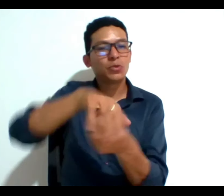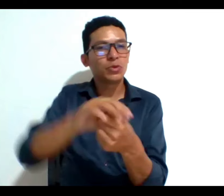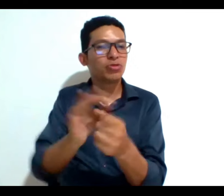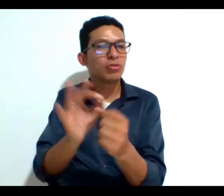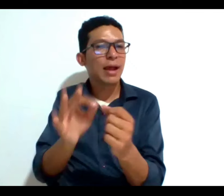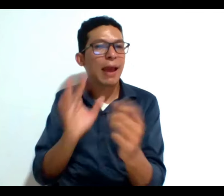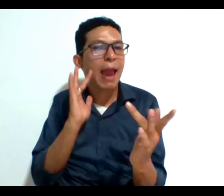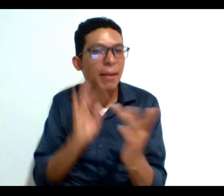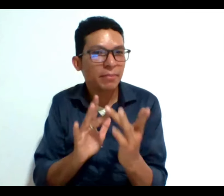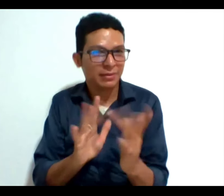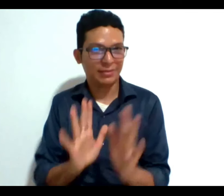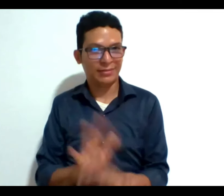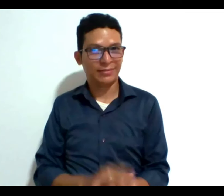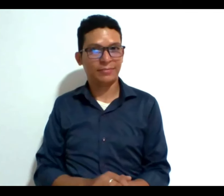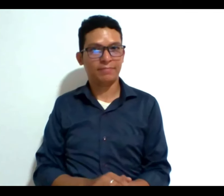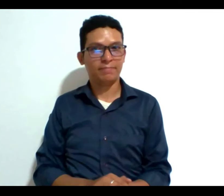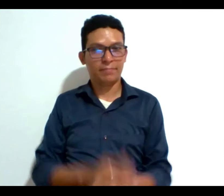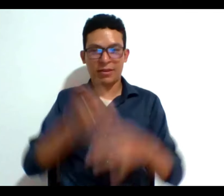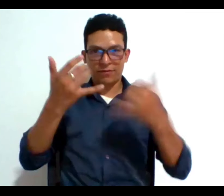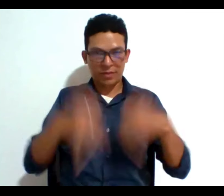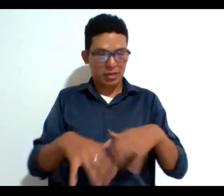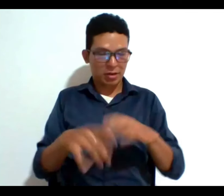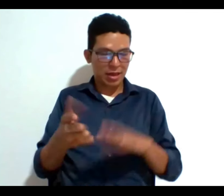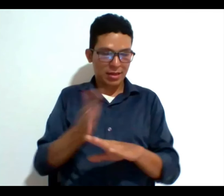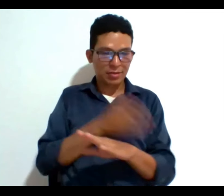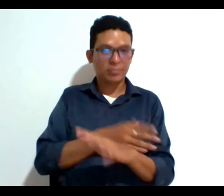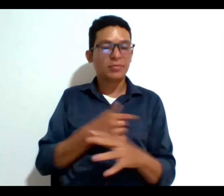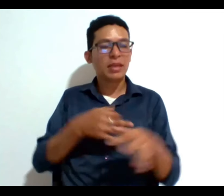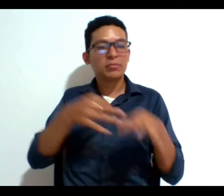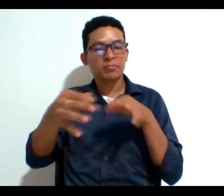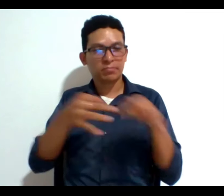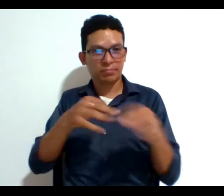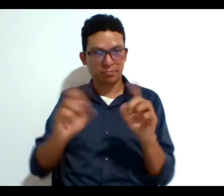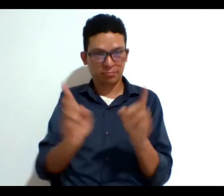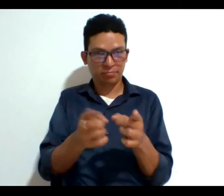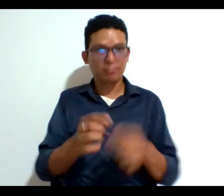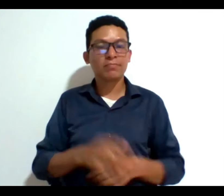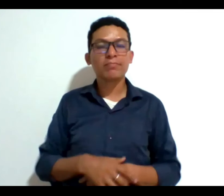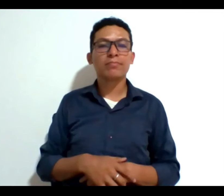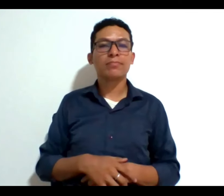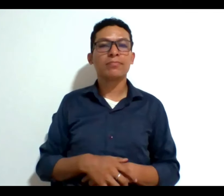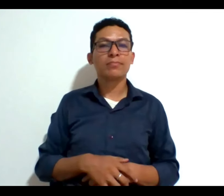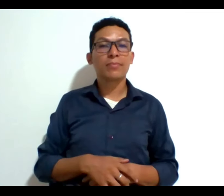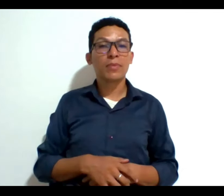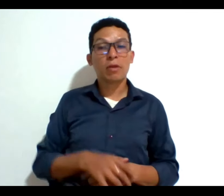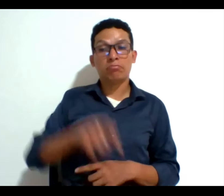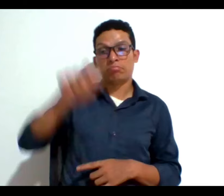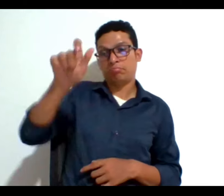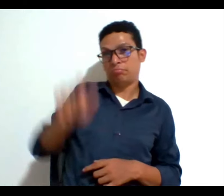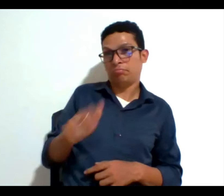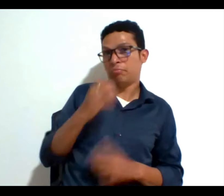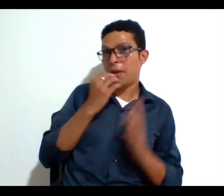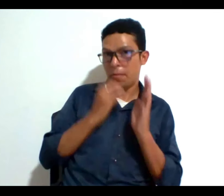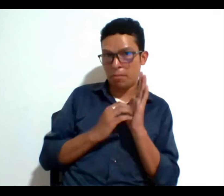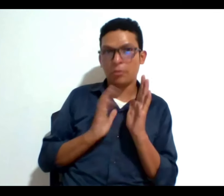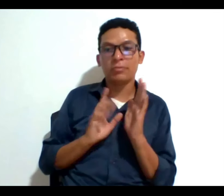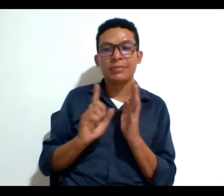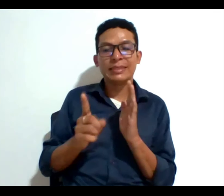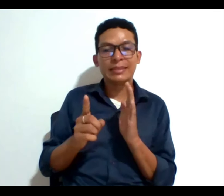determinada para terminar explico un poco lo que estoy diciendo respecto a qué es competencia un paciente por ejemplo que tenga una